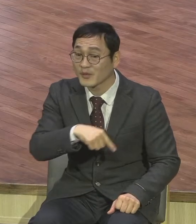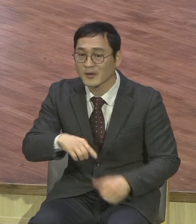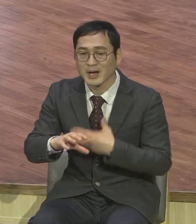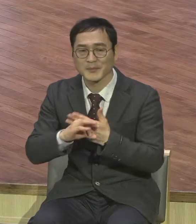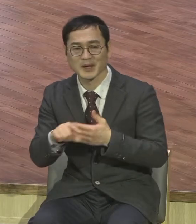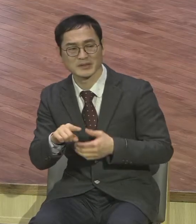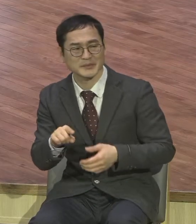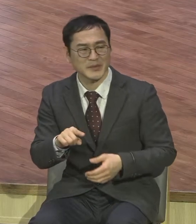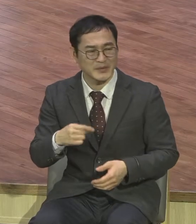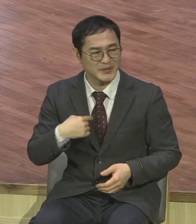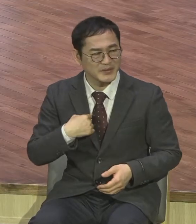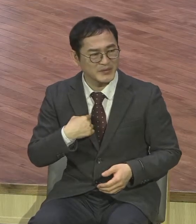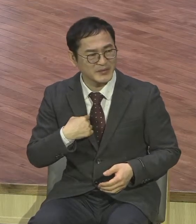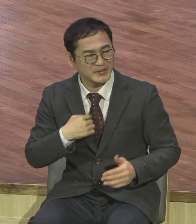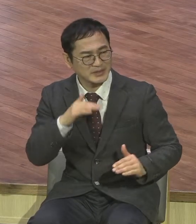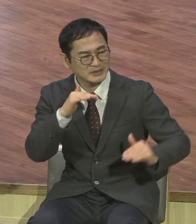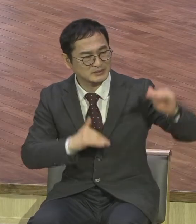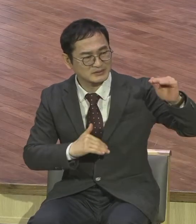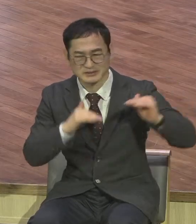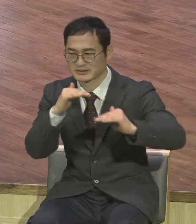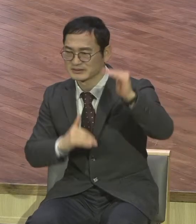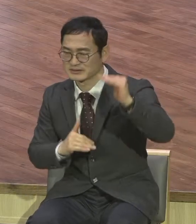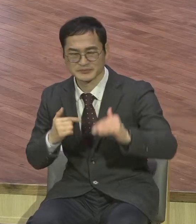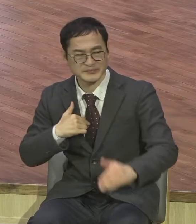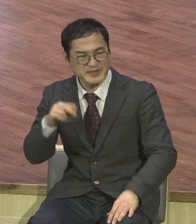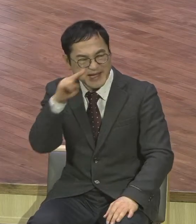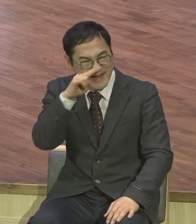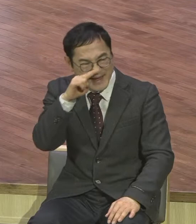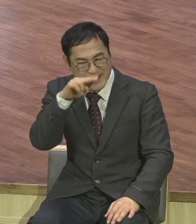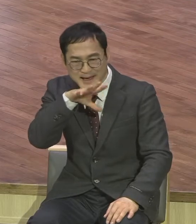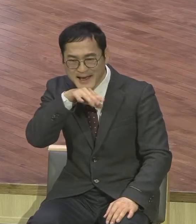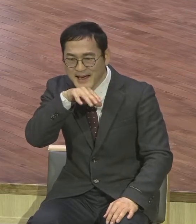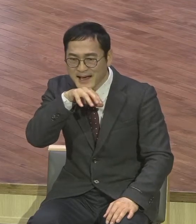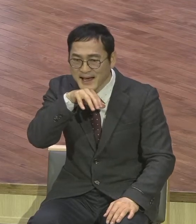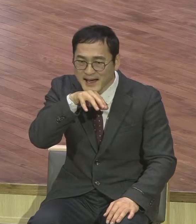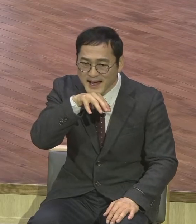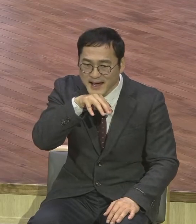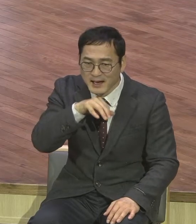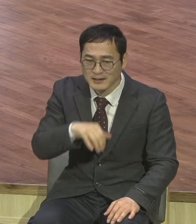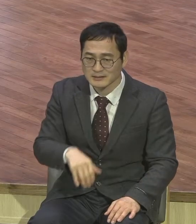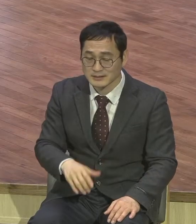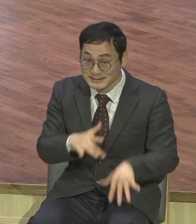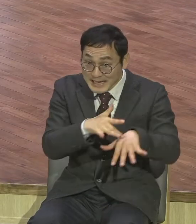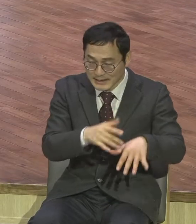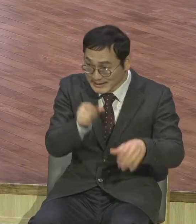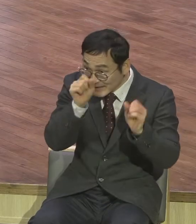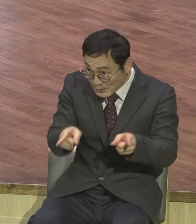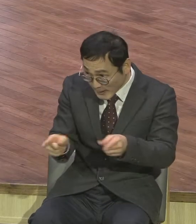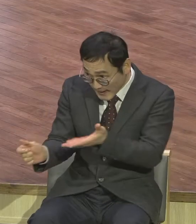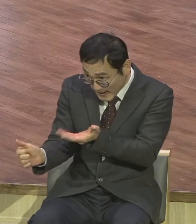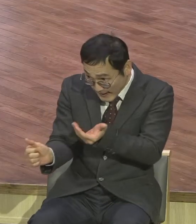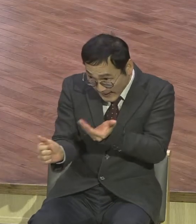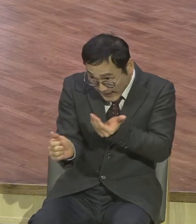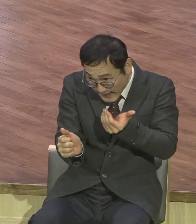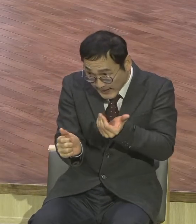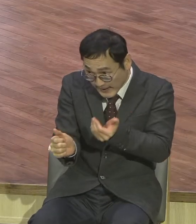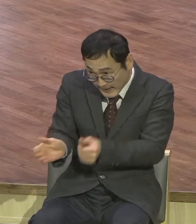있습니다 허감이 확 이때다 하고 몰려와 합니다 이 귀신들이 그래서 사람들 속에 들어와서 약한 사람들 건드려가지고